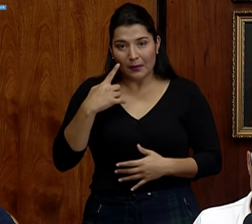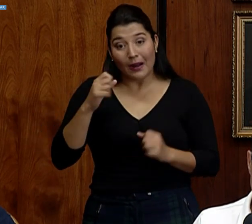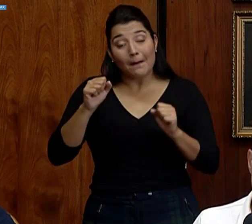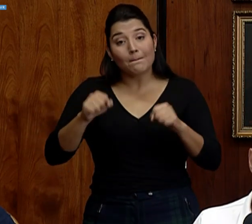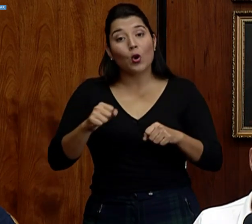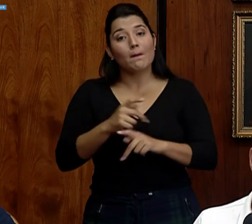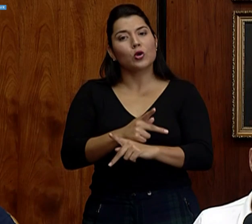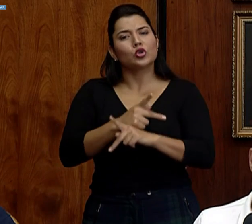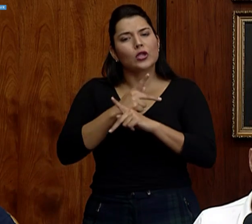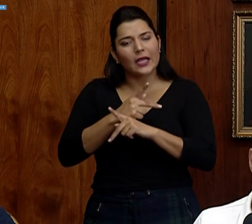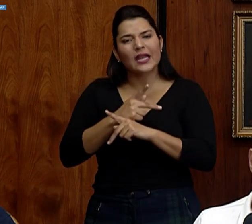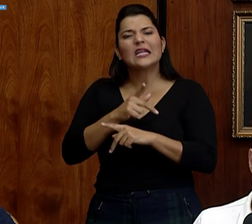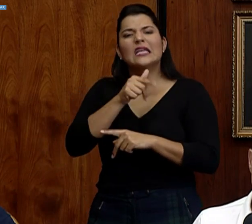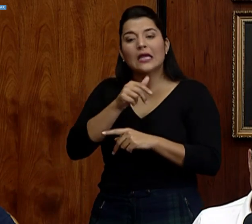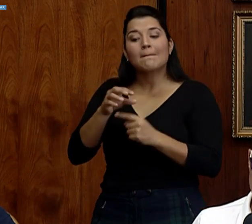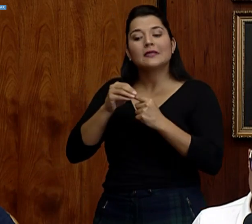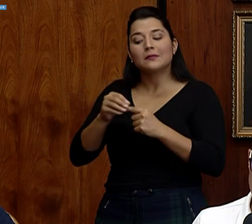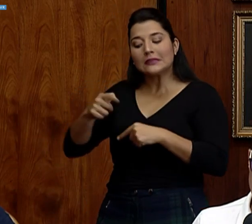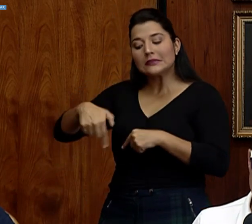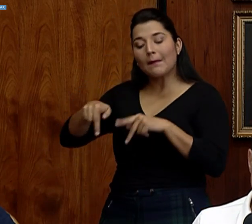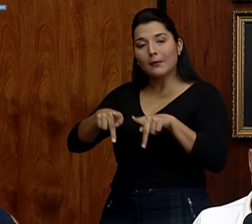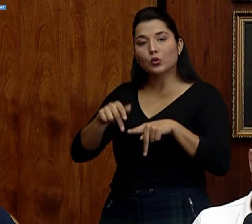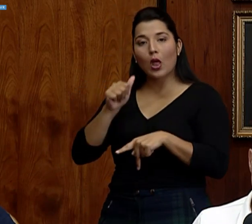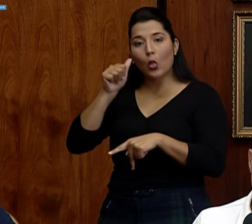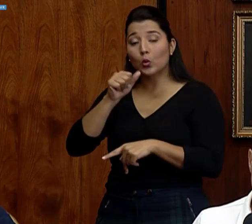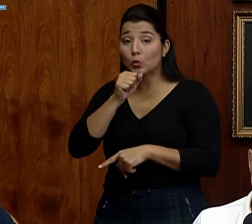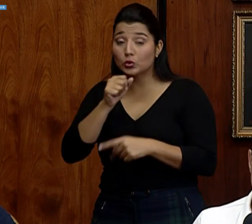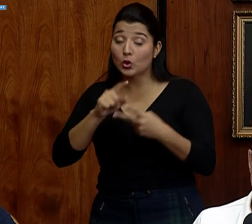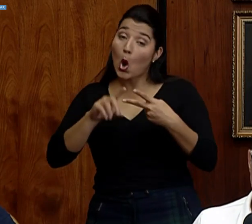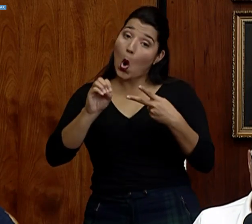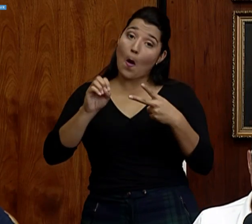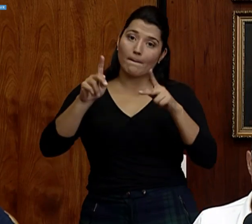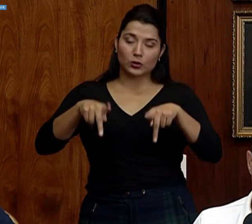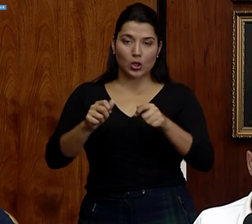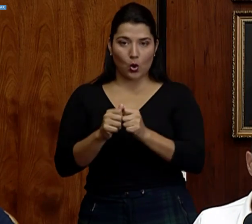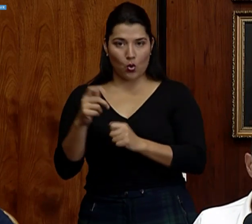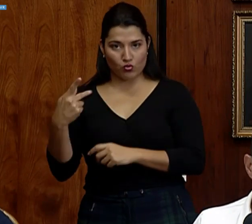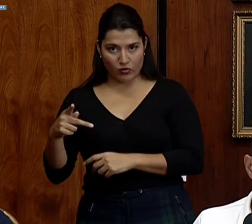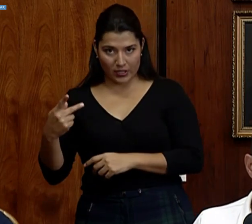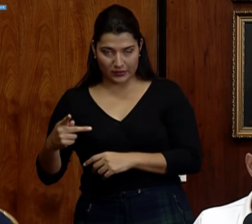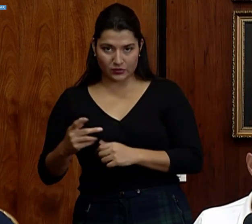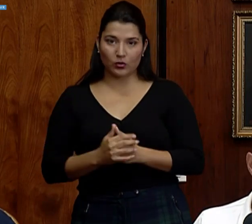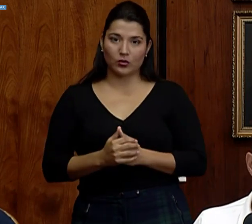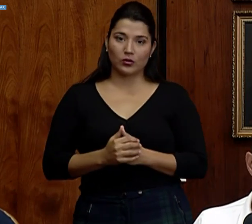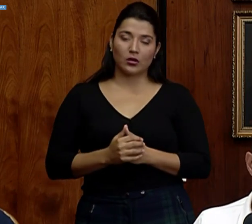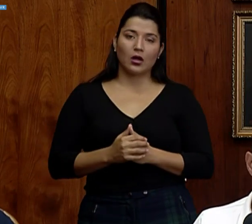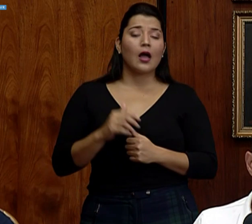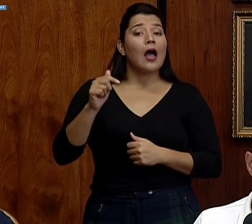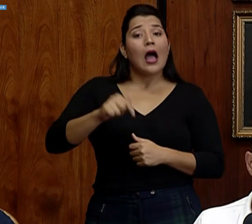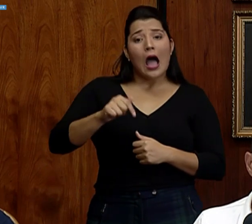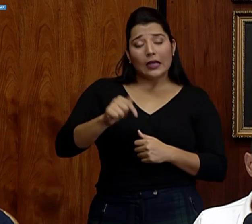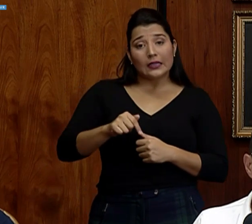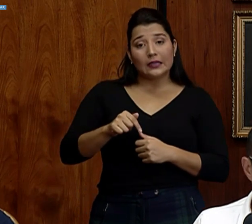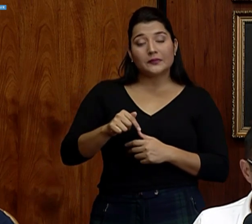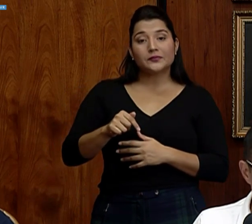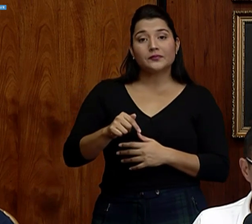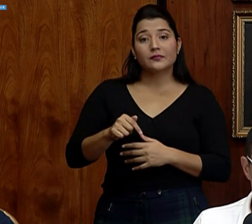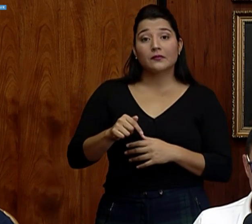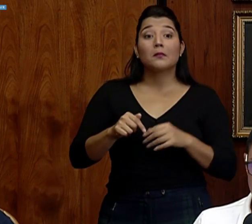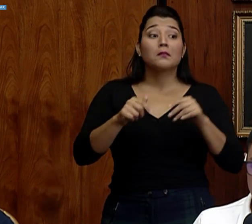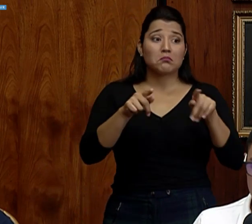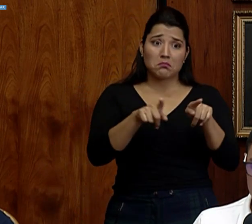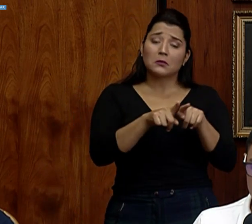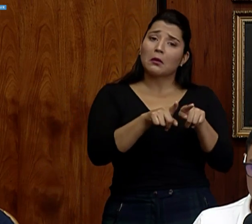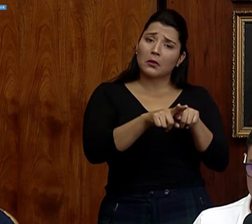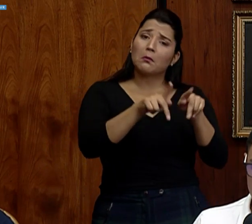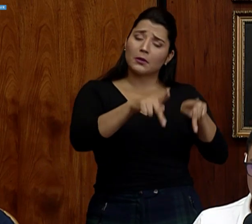principalmente a nuestros adultos mayores. y personas con riesgo. O aquí lamentablemente van enfermas con gravedad, personas más jóvenes